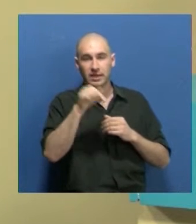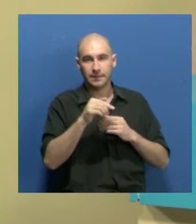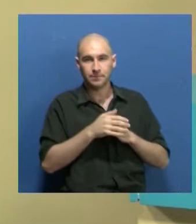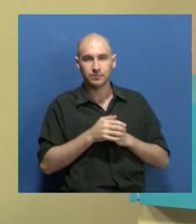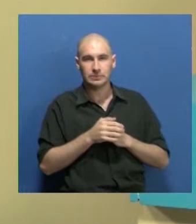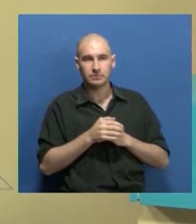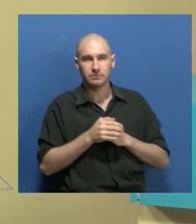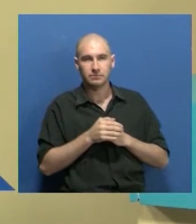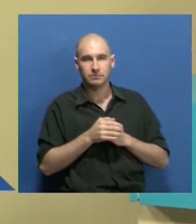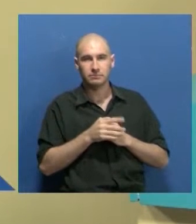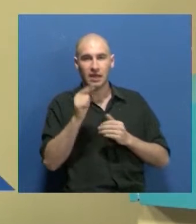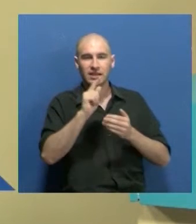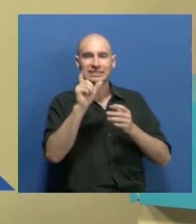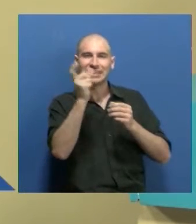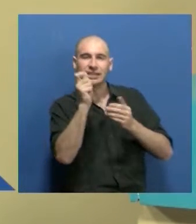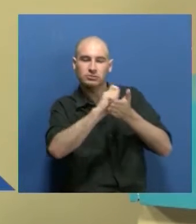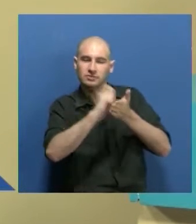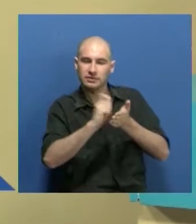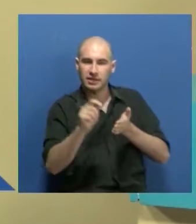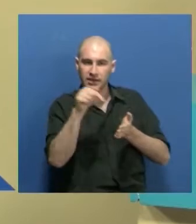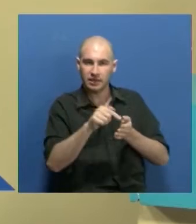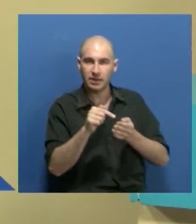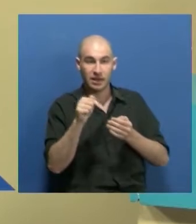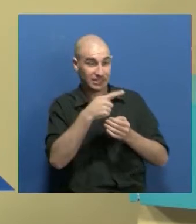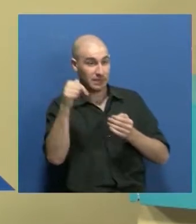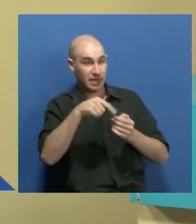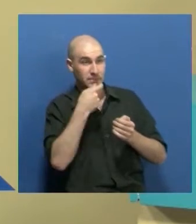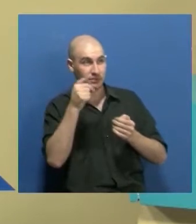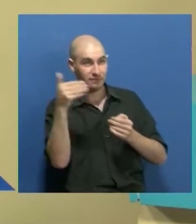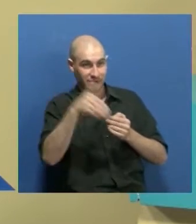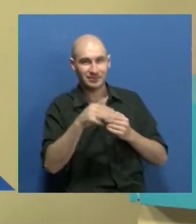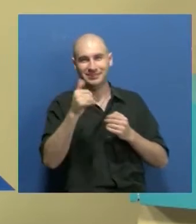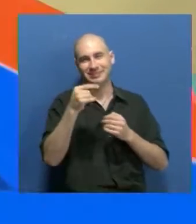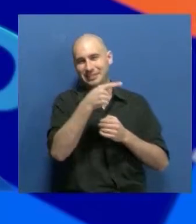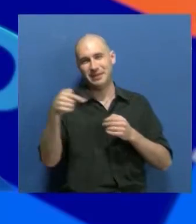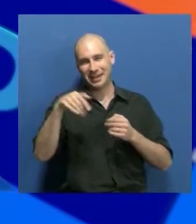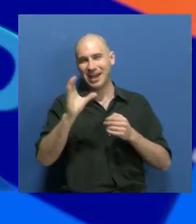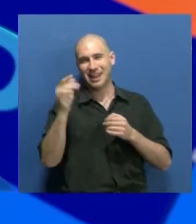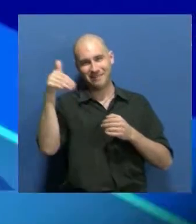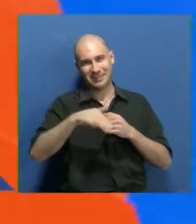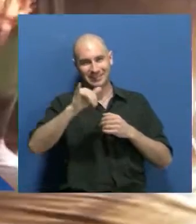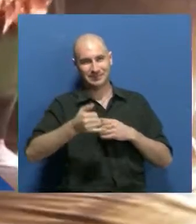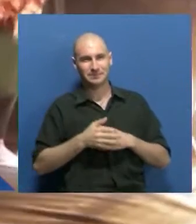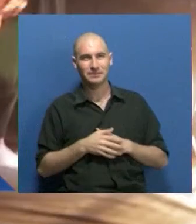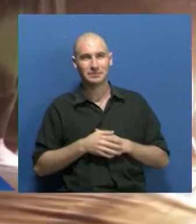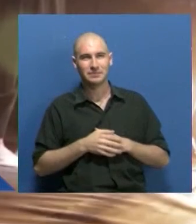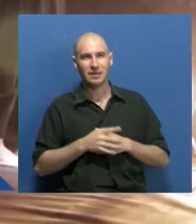que escribió los textos de esta obra. Y que estuvo esta semana acá en el noticiero. Estuvo esta semana acá también, que somos colegas y